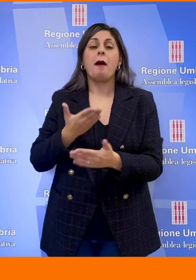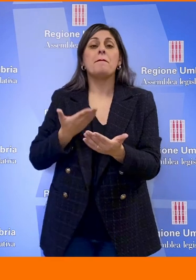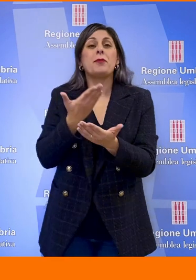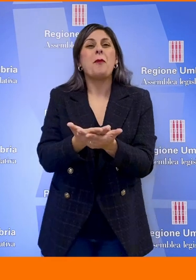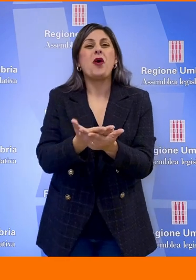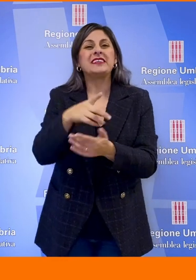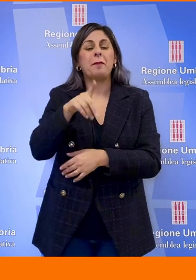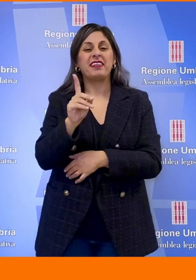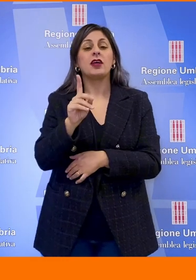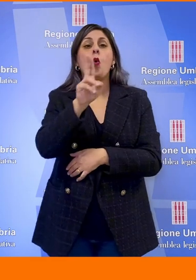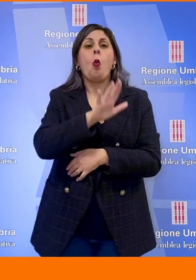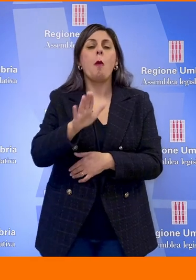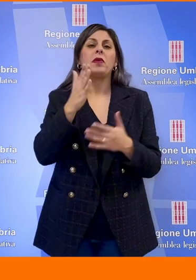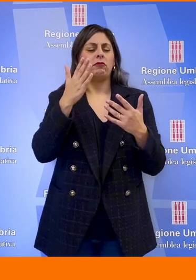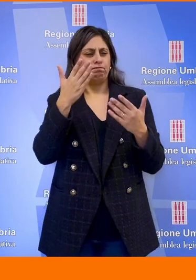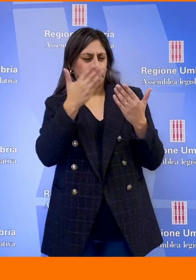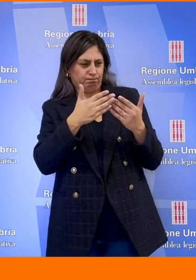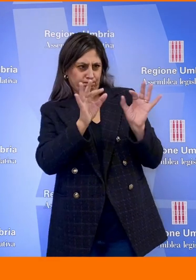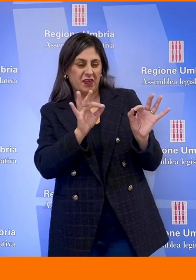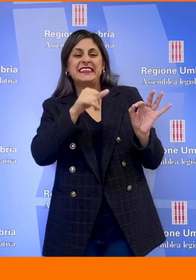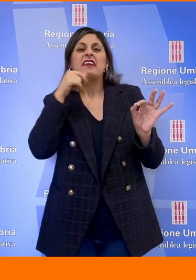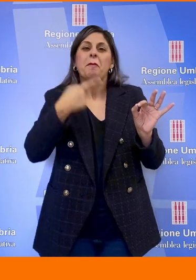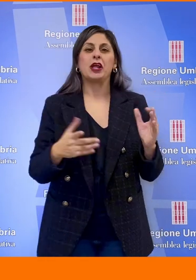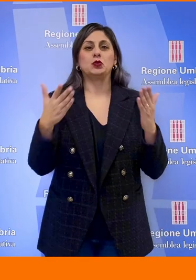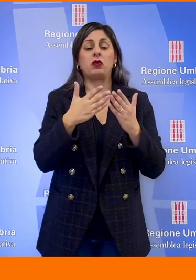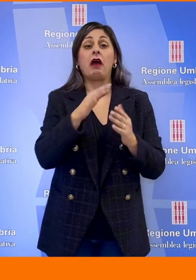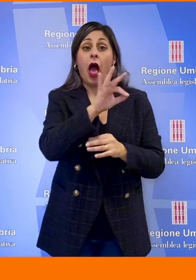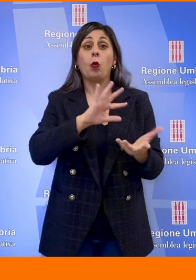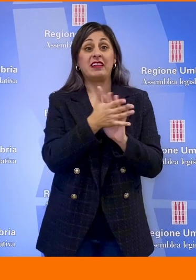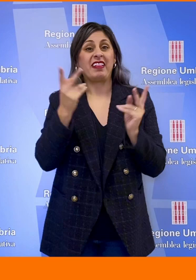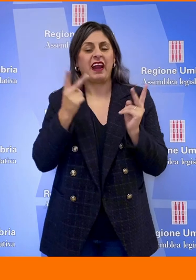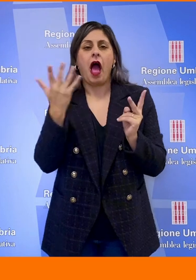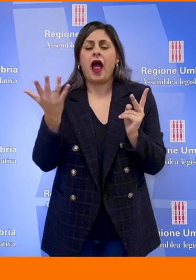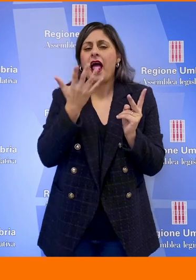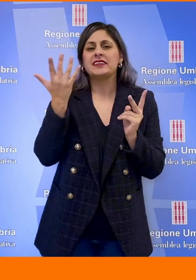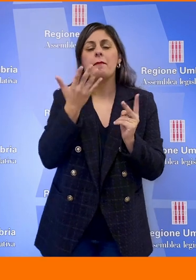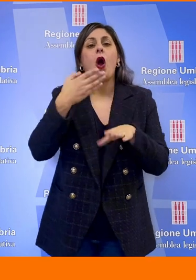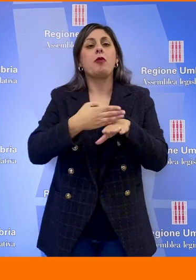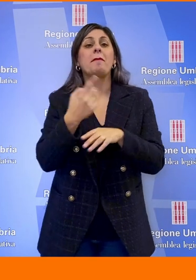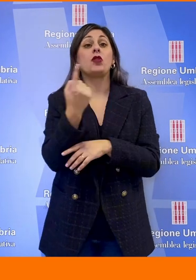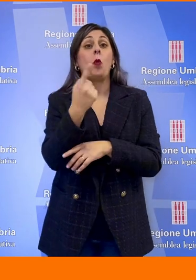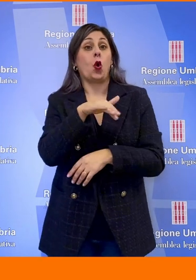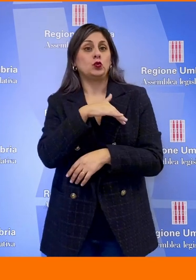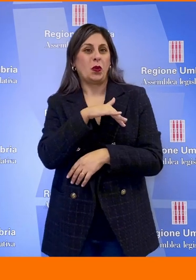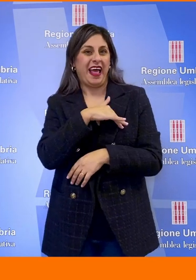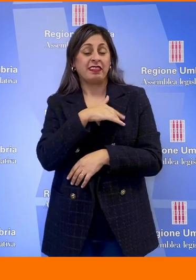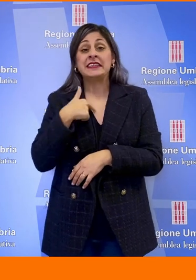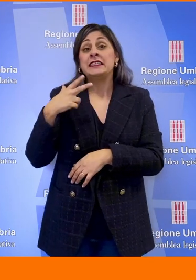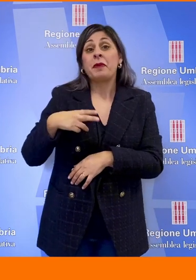studiare di cui alcune cose, ha detto, si sono tramutate in realtà come l'abbonamento unico per studenti e mi auguro anche la soluzione del problema della